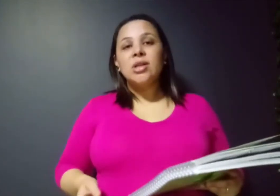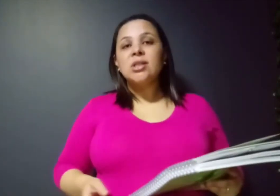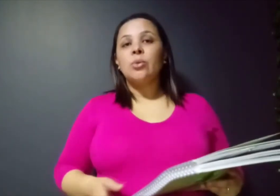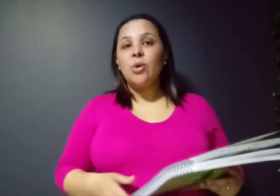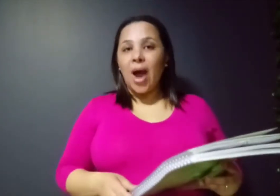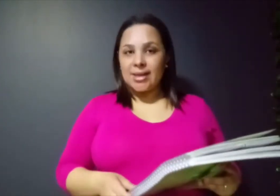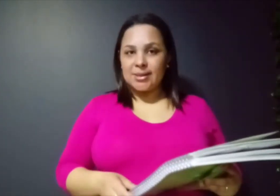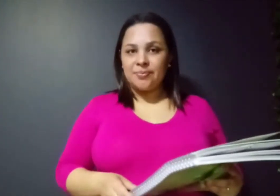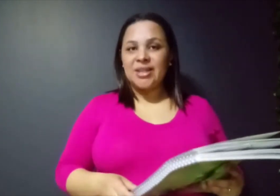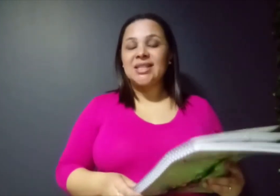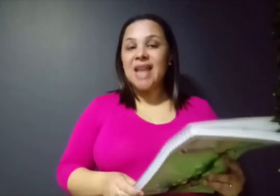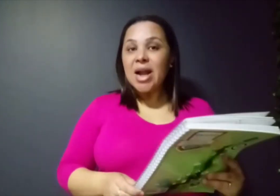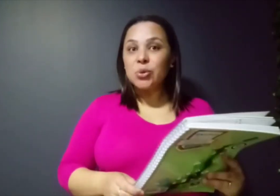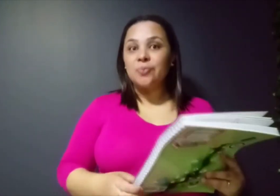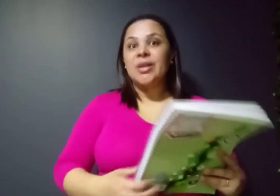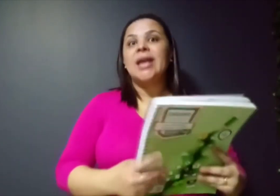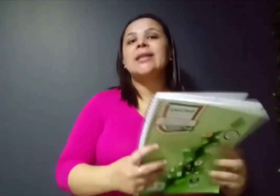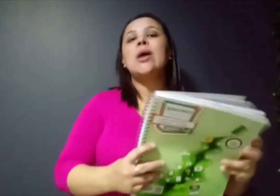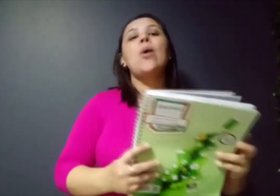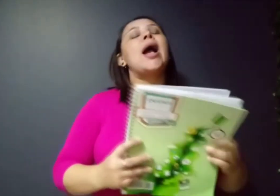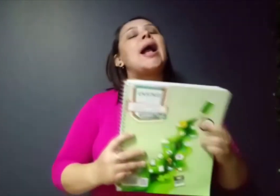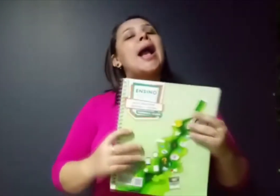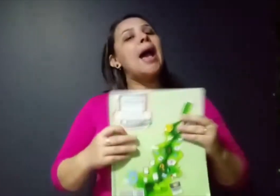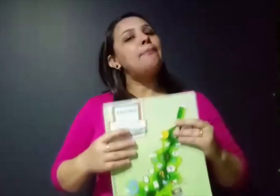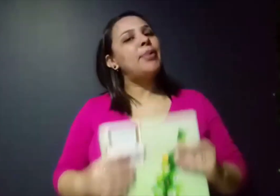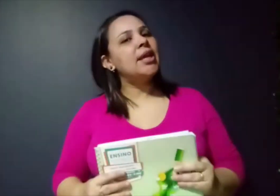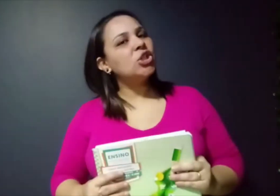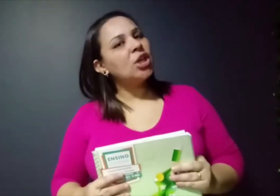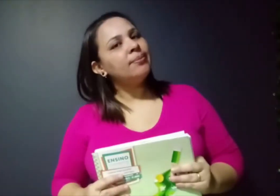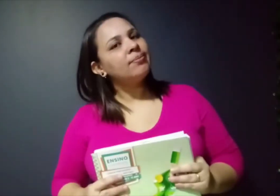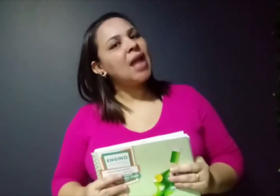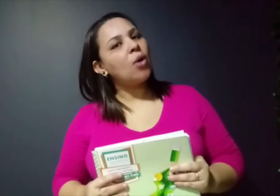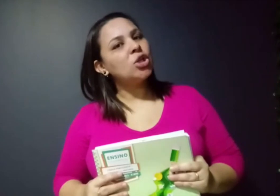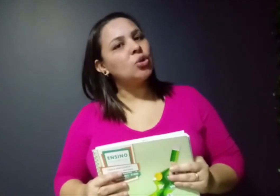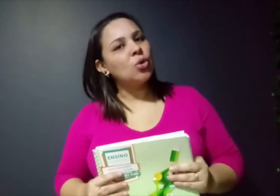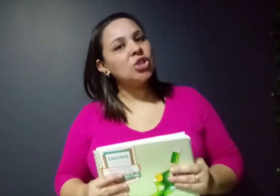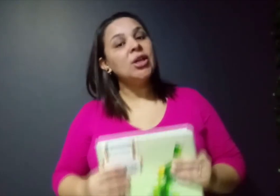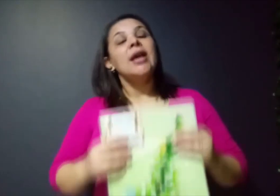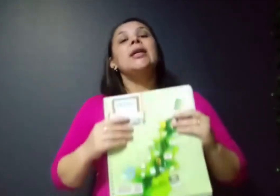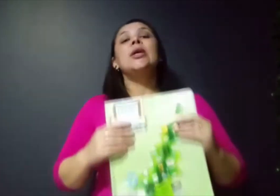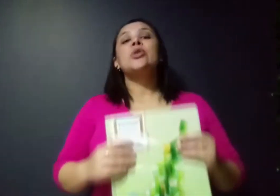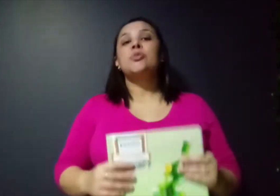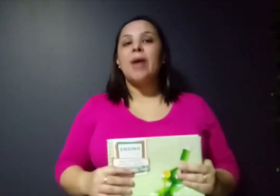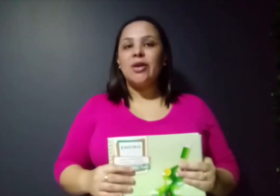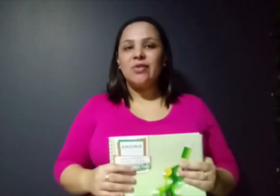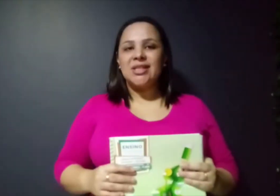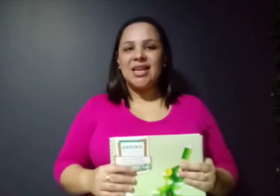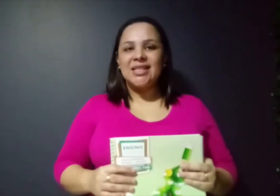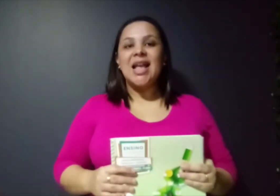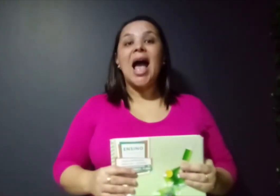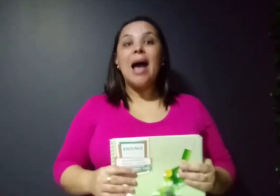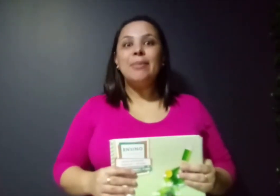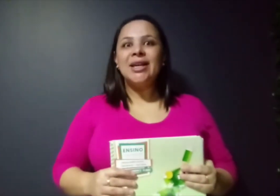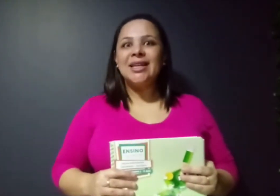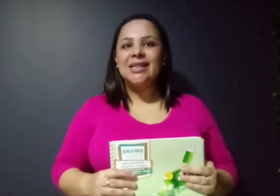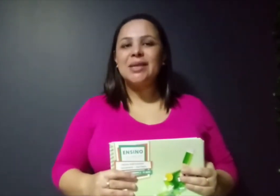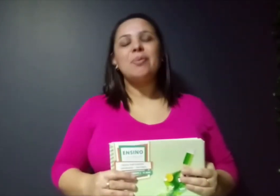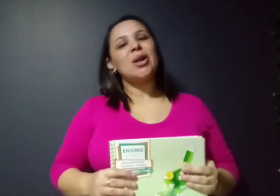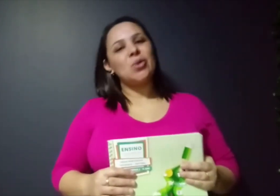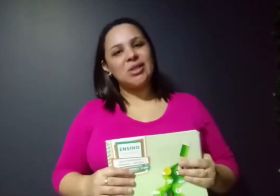são iguais. Certo? Então, caprichem na aula de hoje. E eu espero vocês amanhã aqui para a nossa